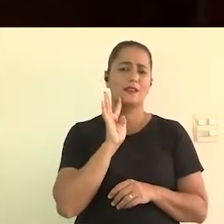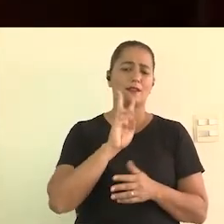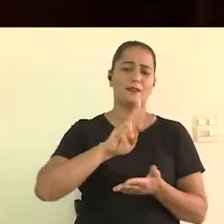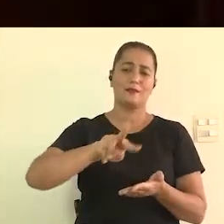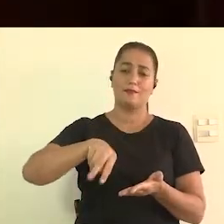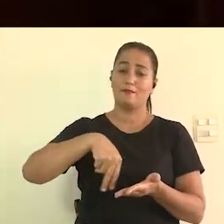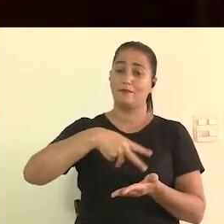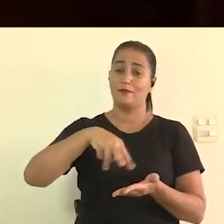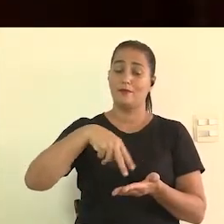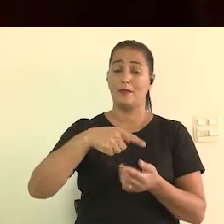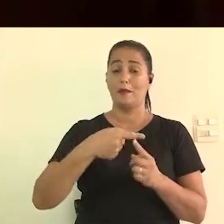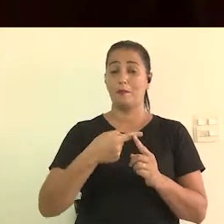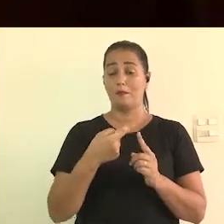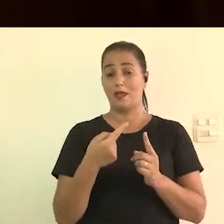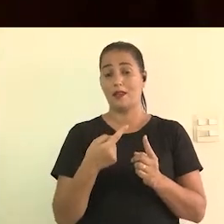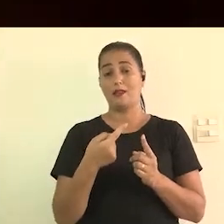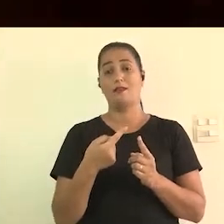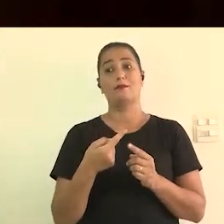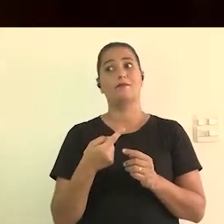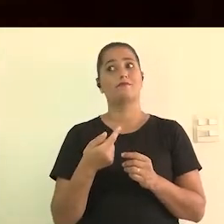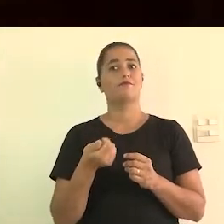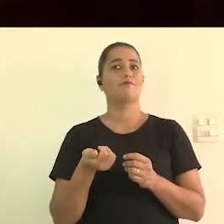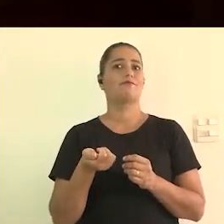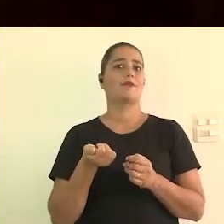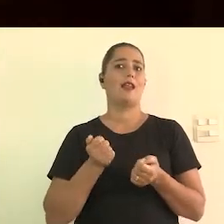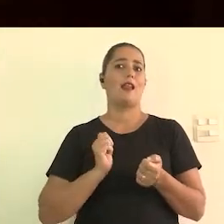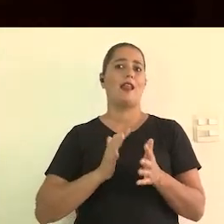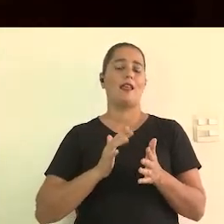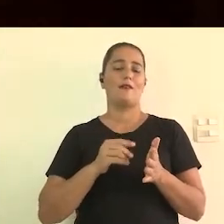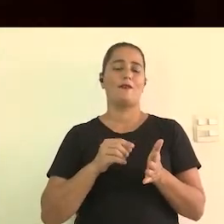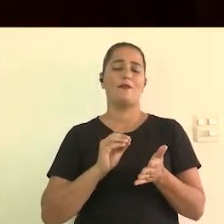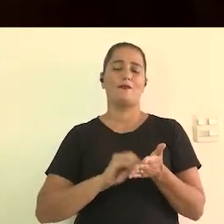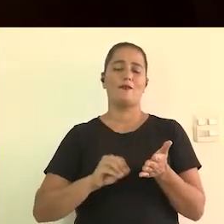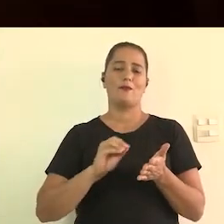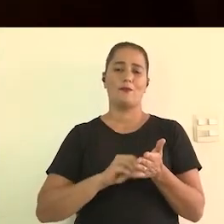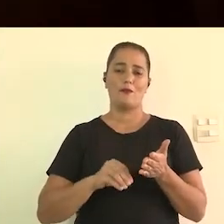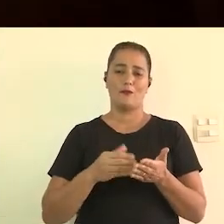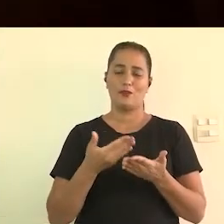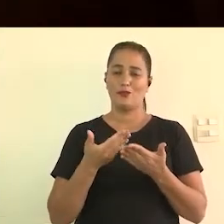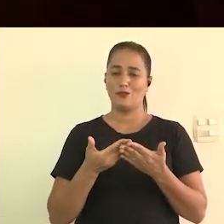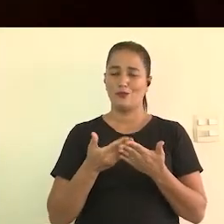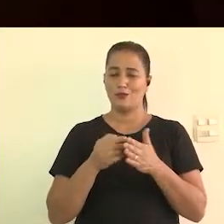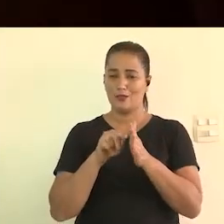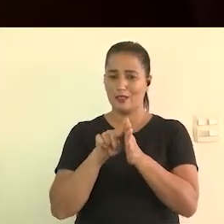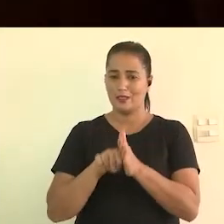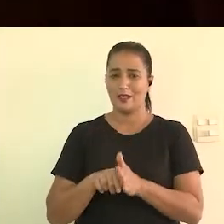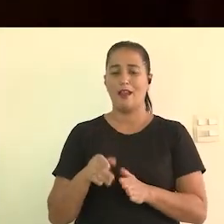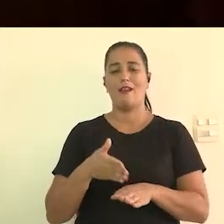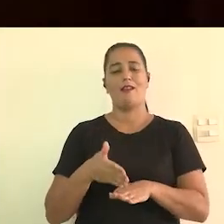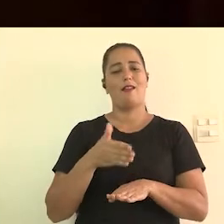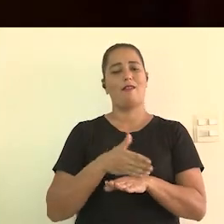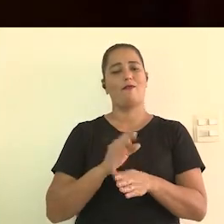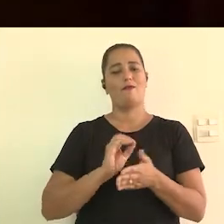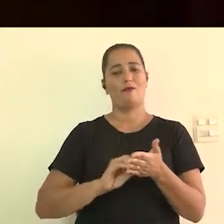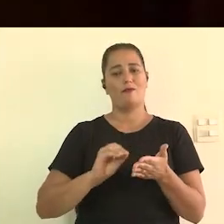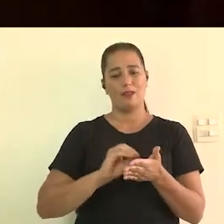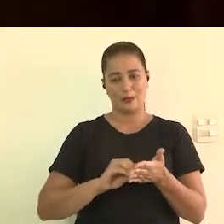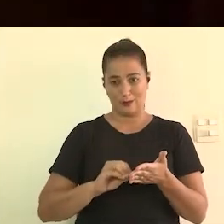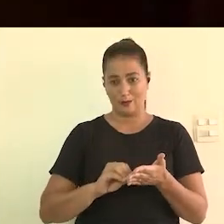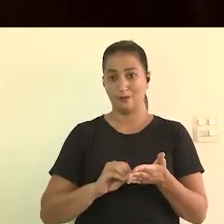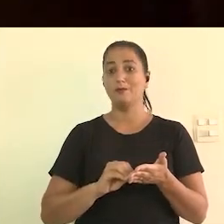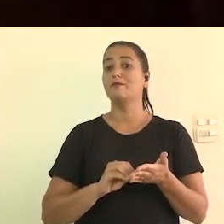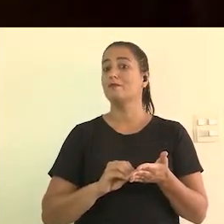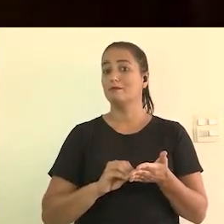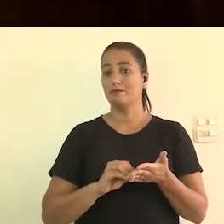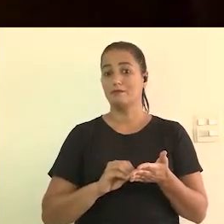dançar muito mas a Libras ficou faltando o estudo ficou faltando então eu acho que o intérprete também